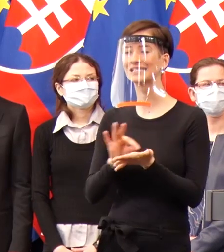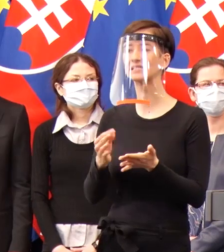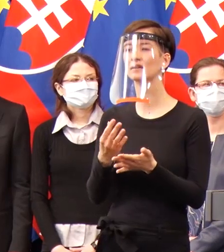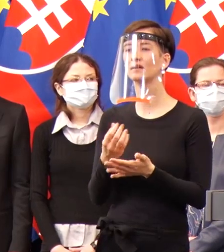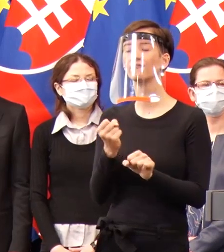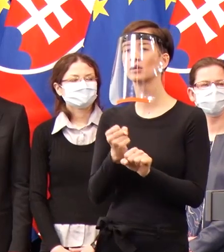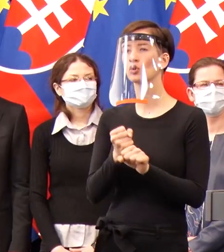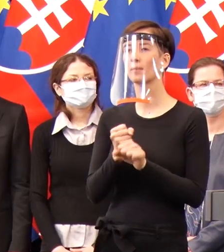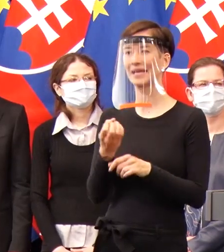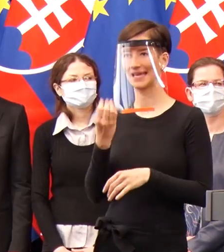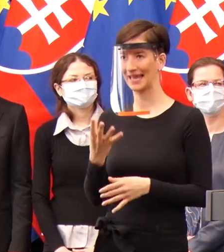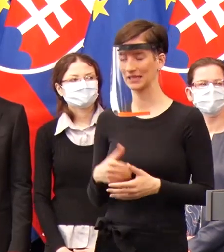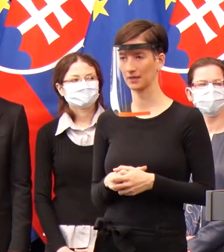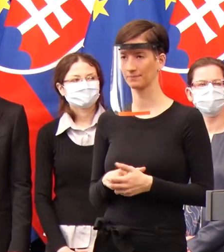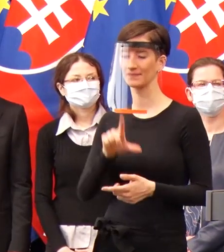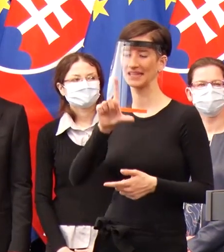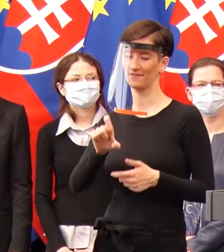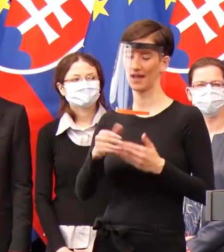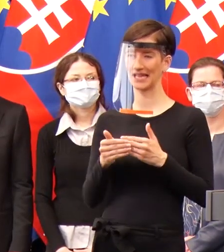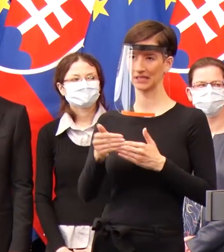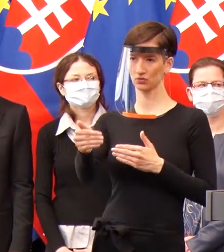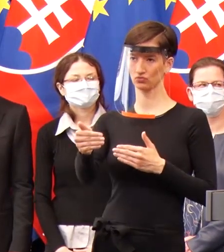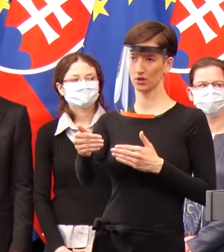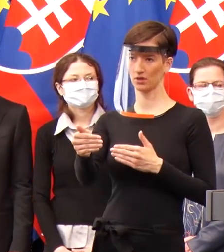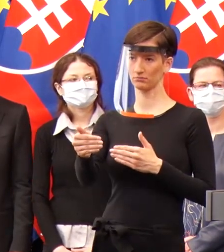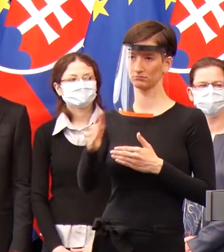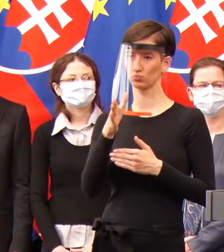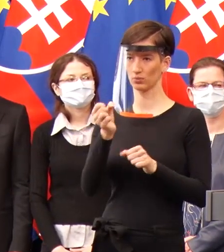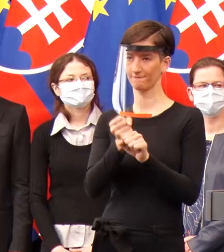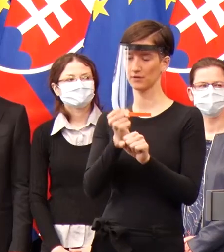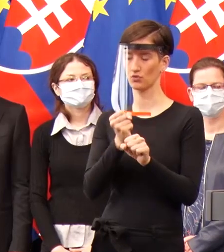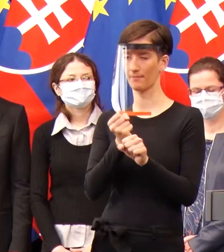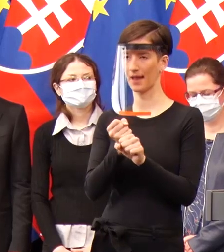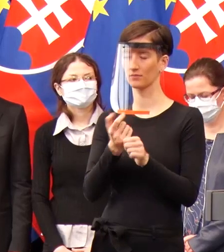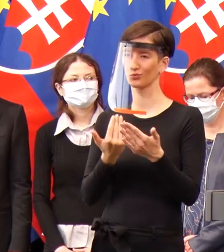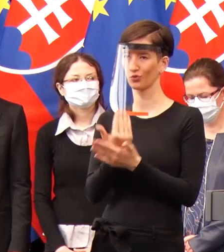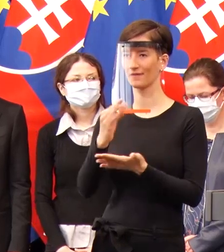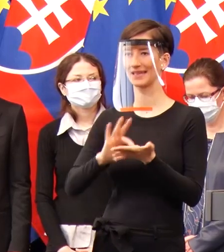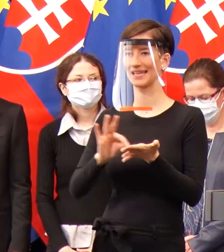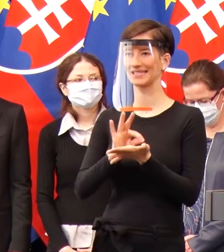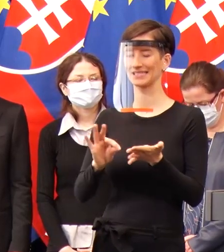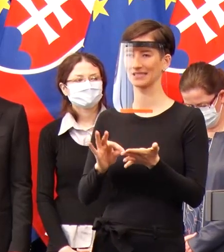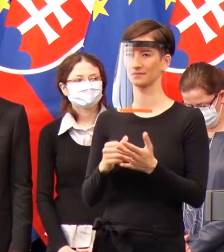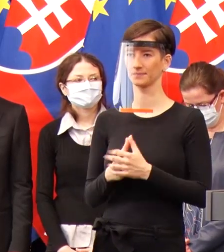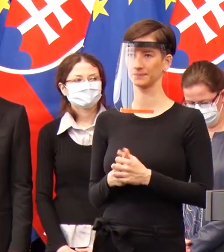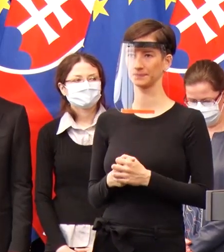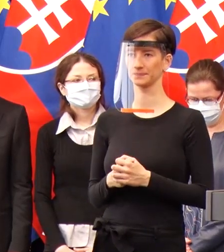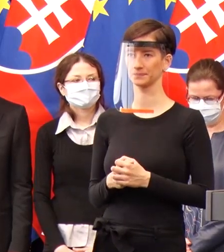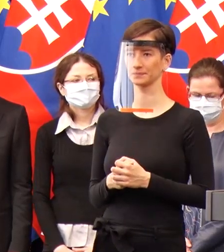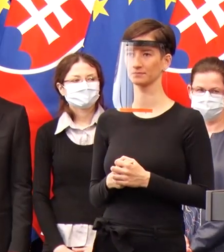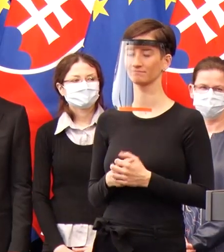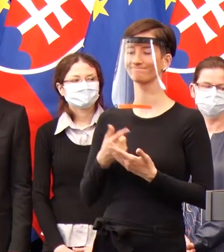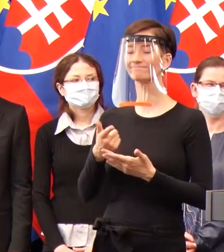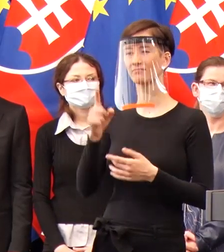Vyrobené budú v horizonte zhruba dvoch týždňov. Znova opakujem, ak sa nič mimoriadne nestane, lebo predsa len je komplikovaná situácia,